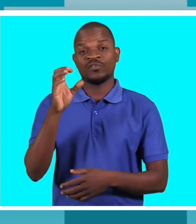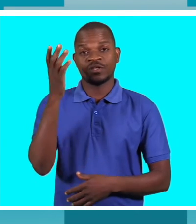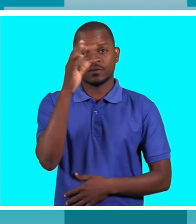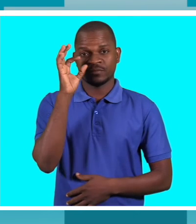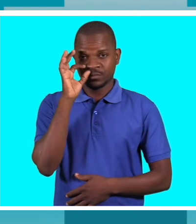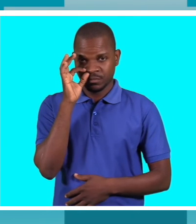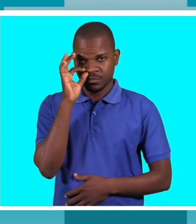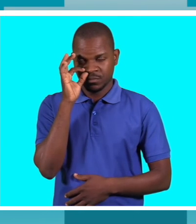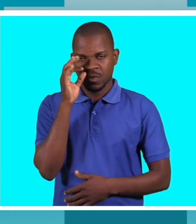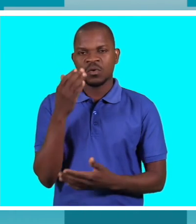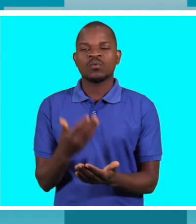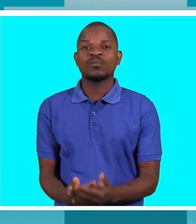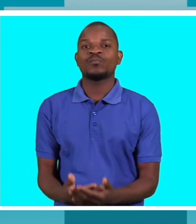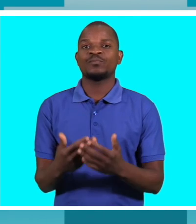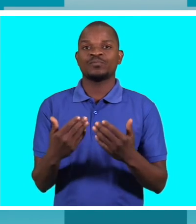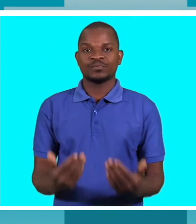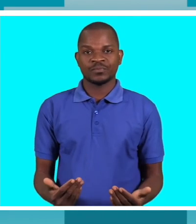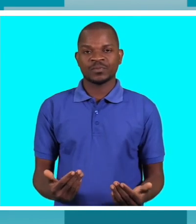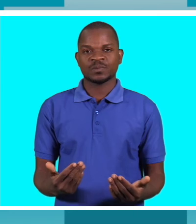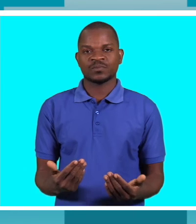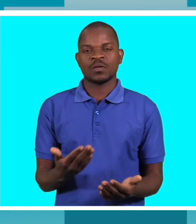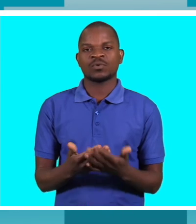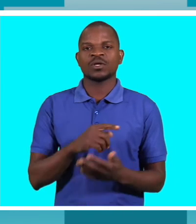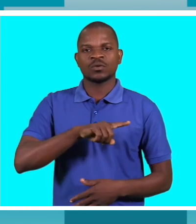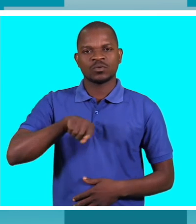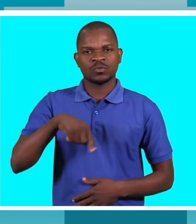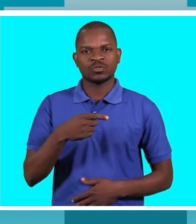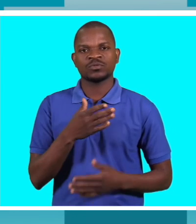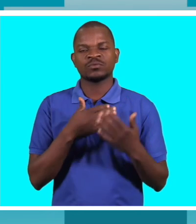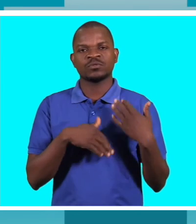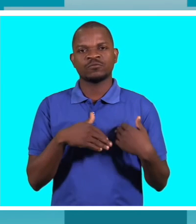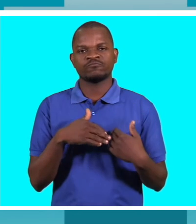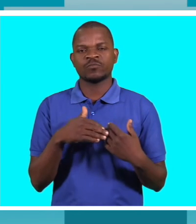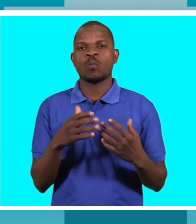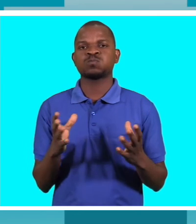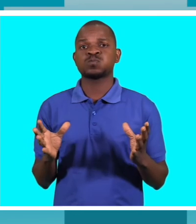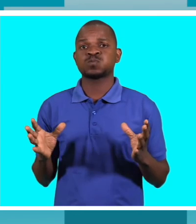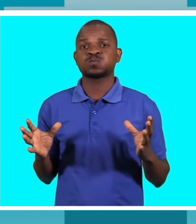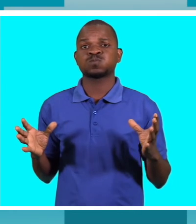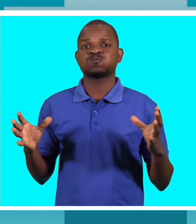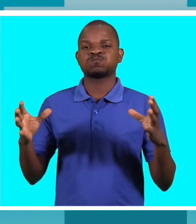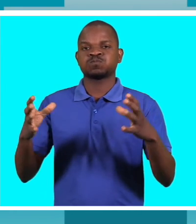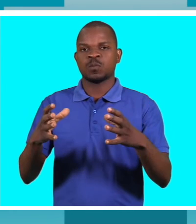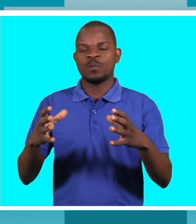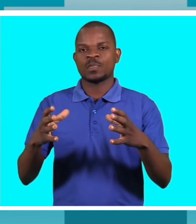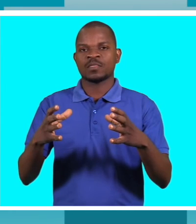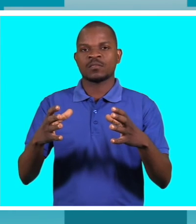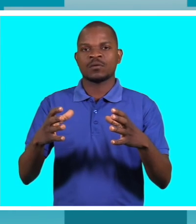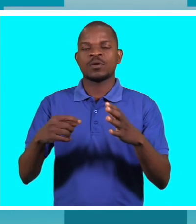exatamente porque queremos encontrar uma grande concentração em termos de moldura